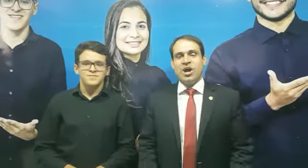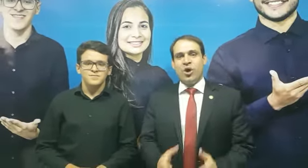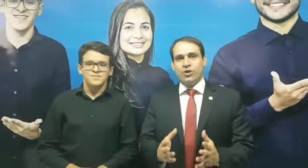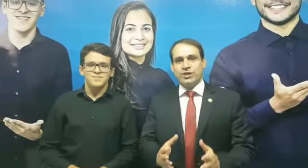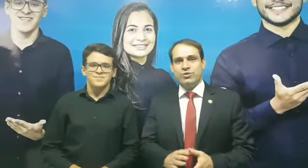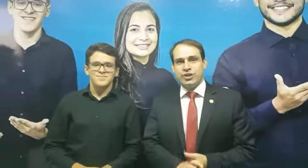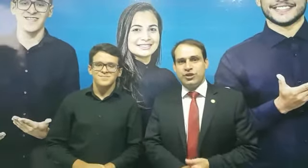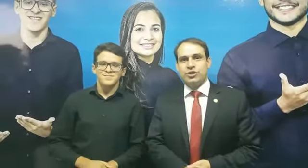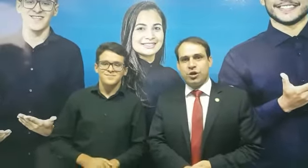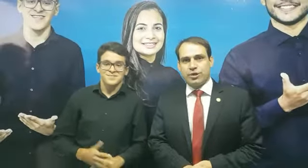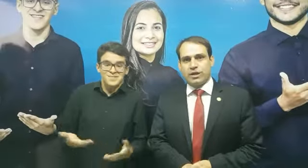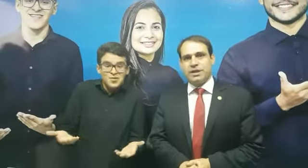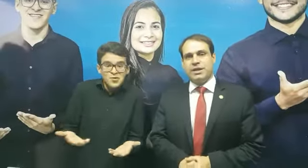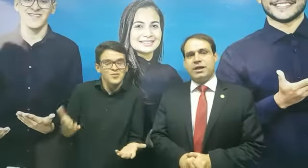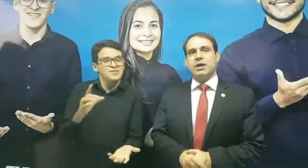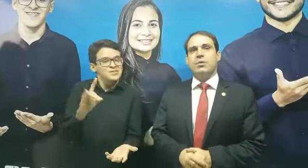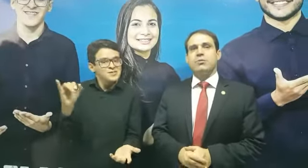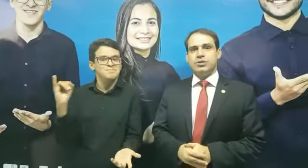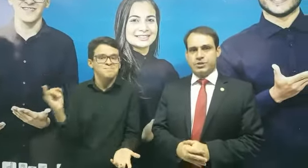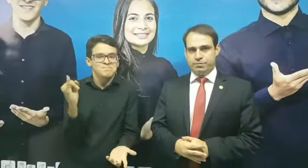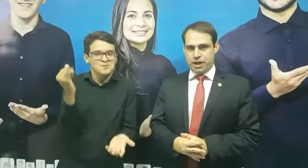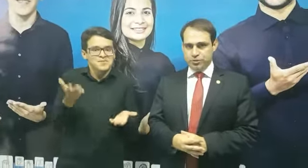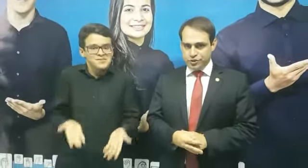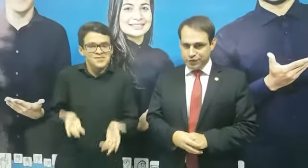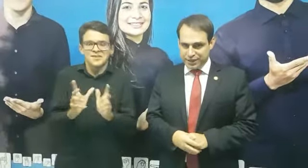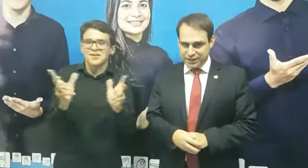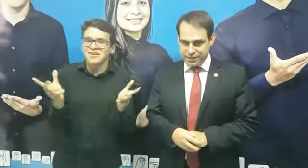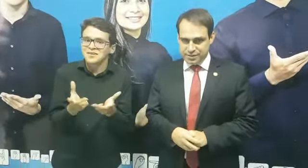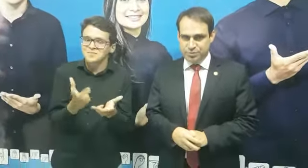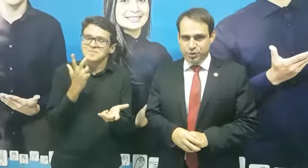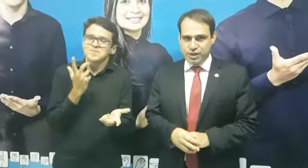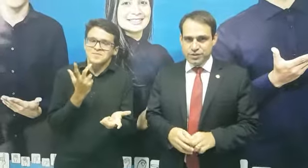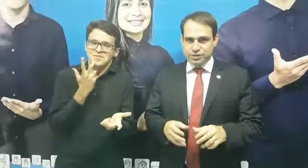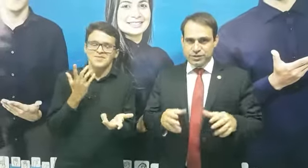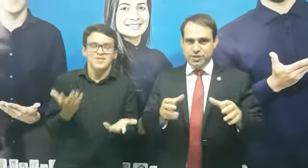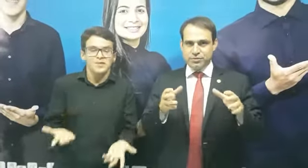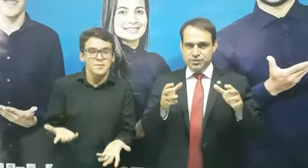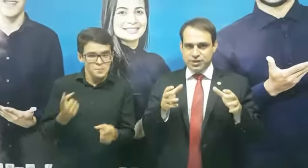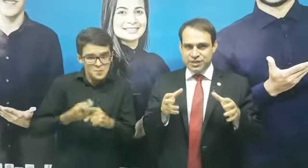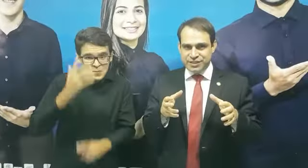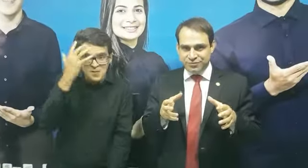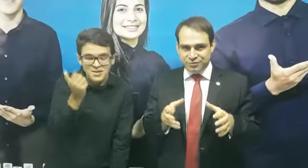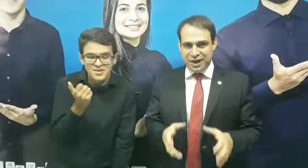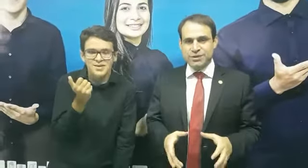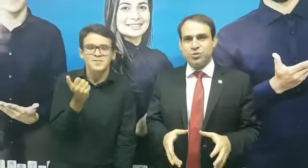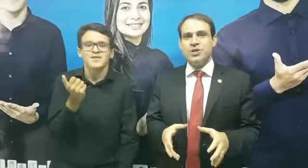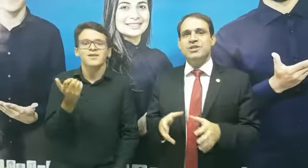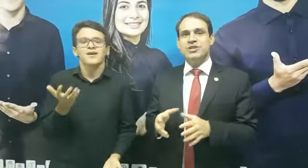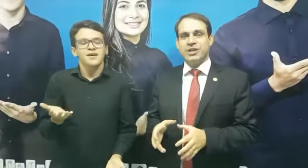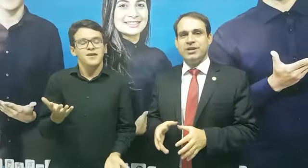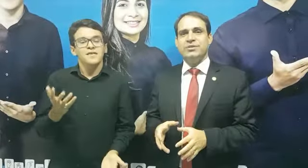Hoje é um dia histórico aqui na Câmara Municipal de Fortaleza, porque nós estamos, de fato e de direito,